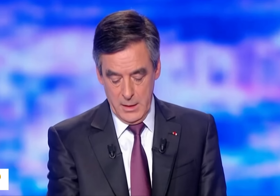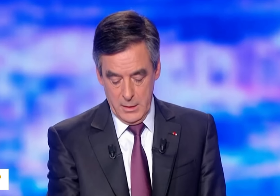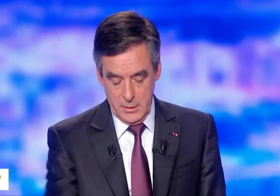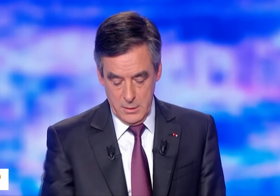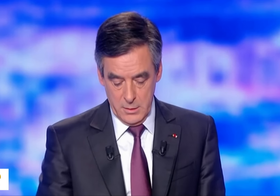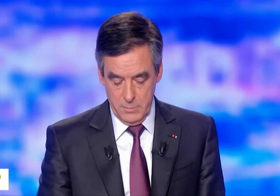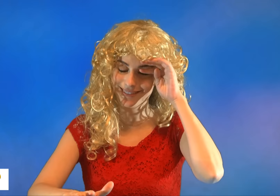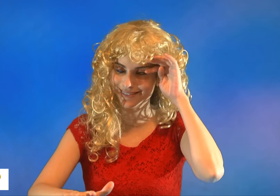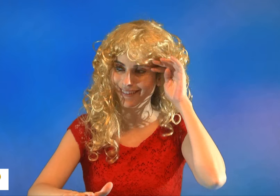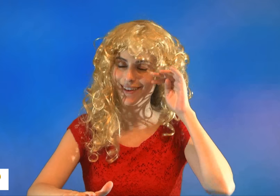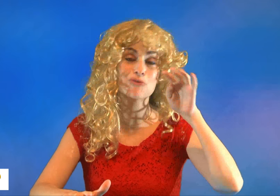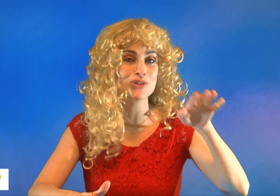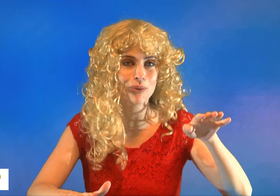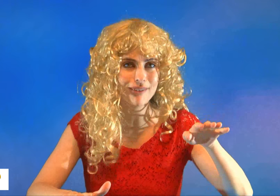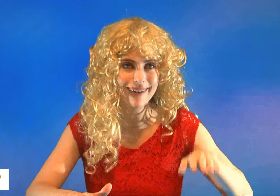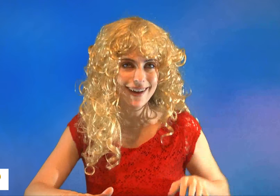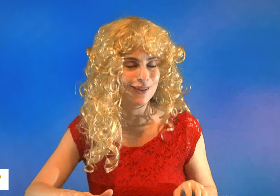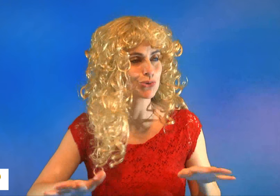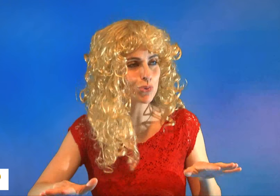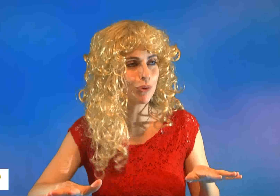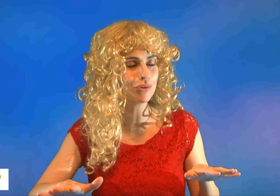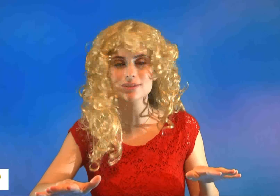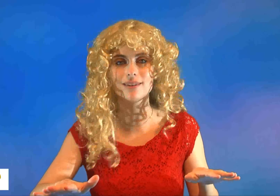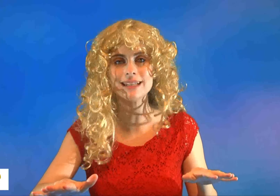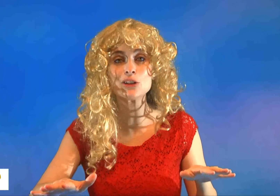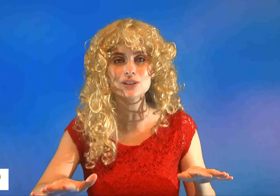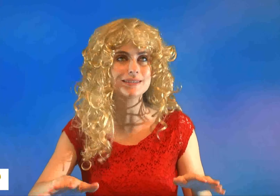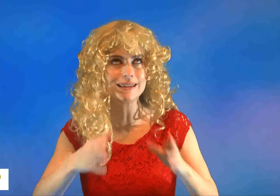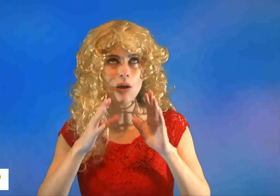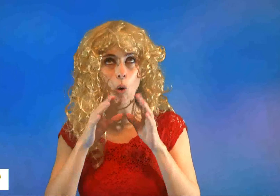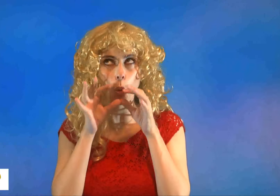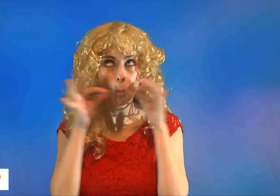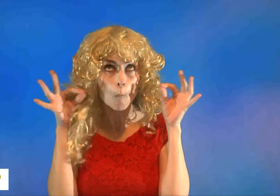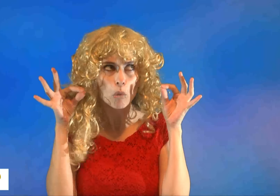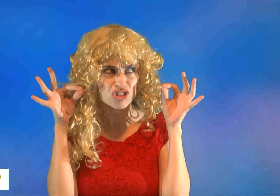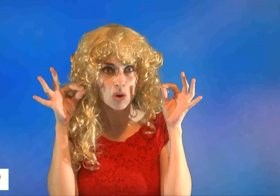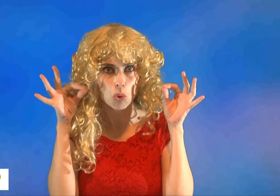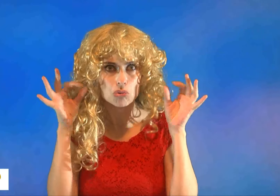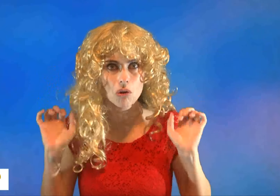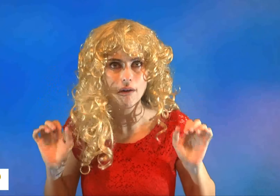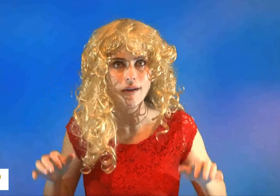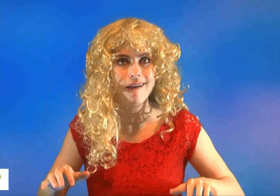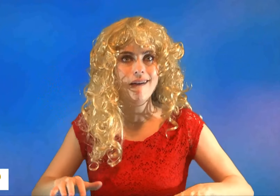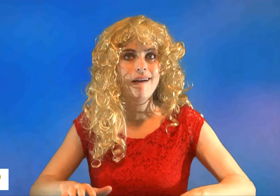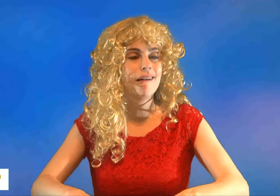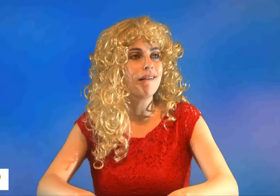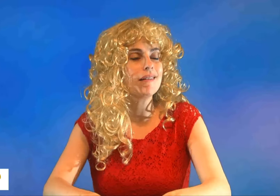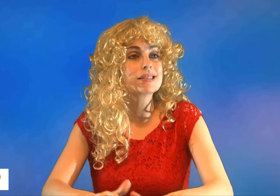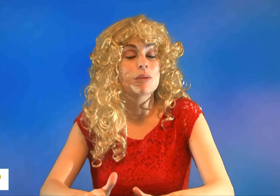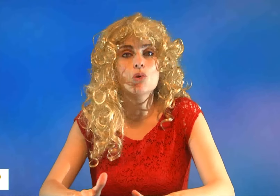Fillon, suppose l'identité sérieuse. Ça me